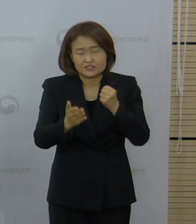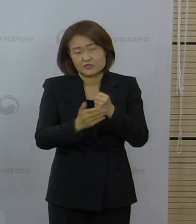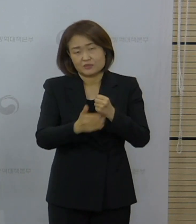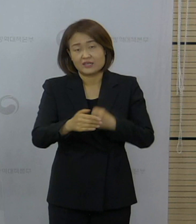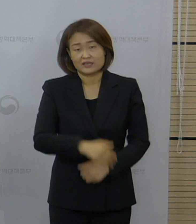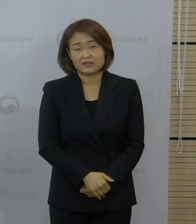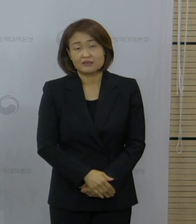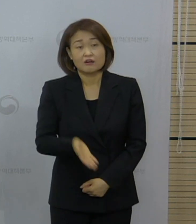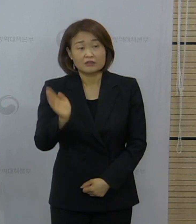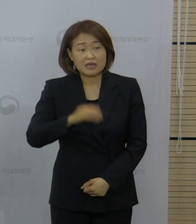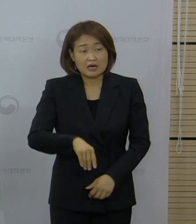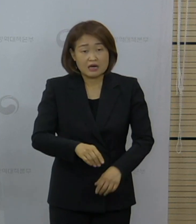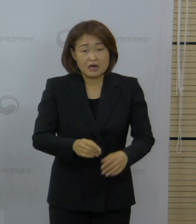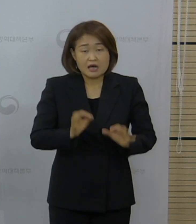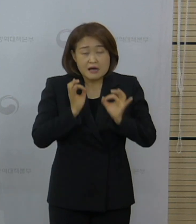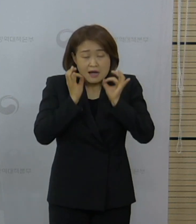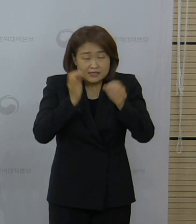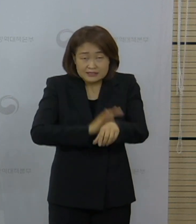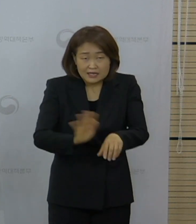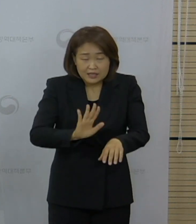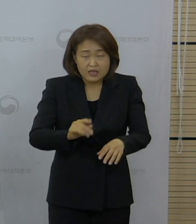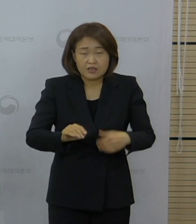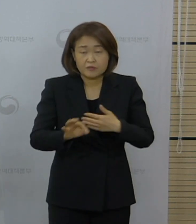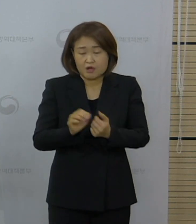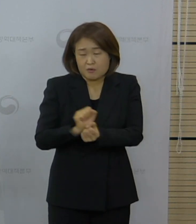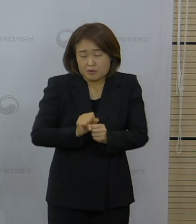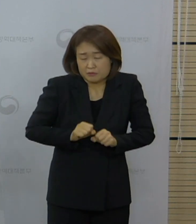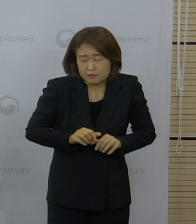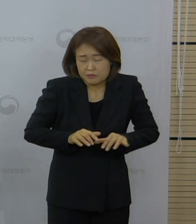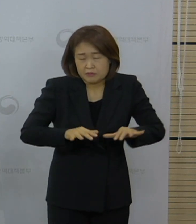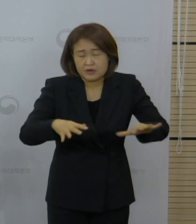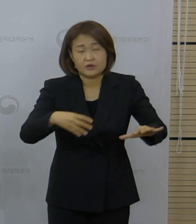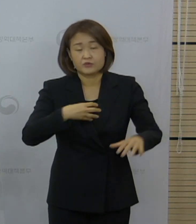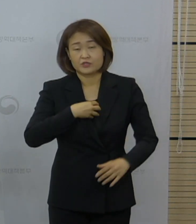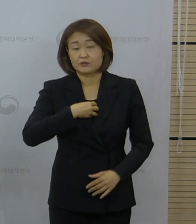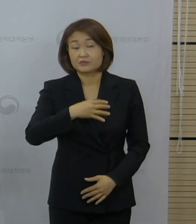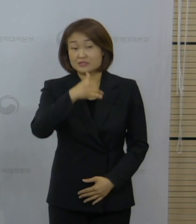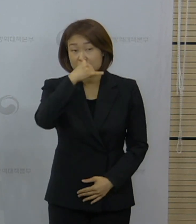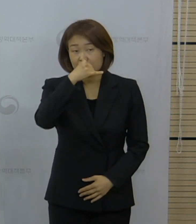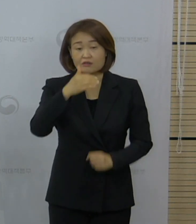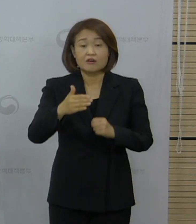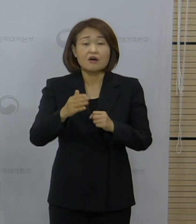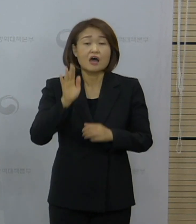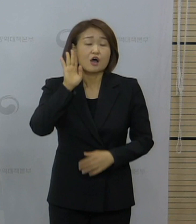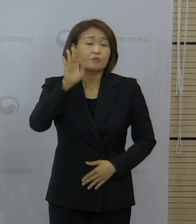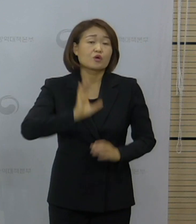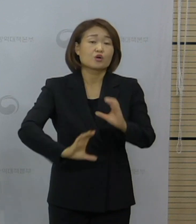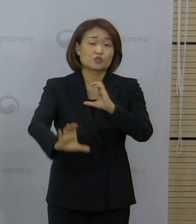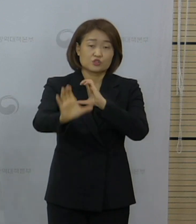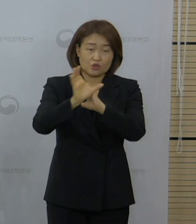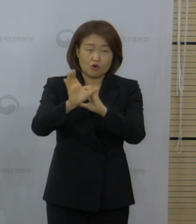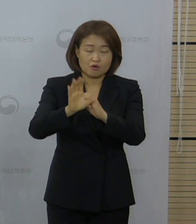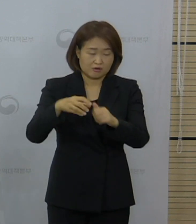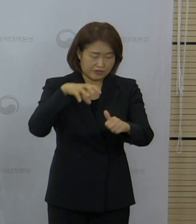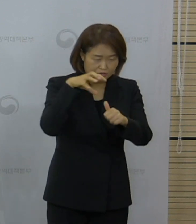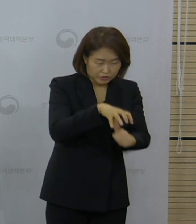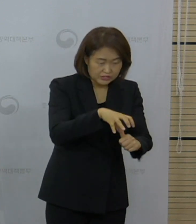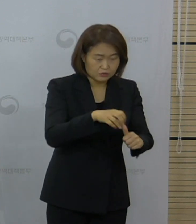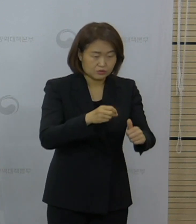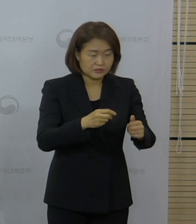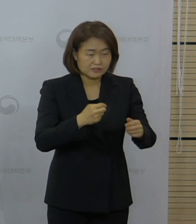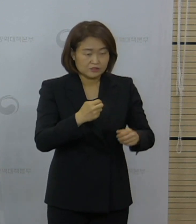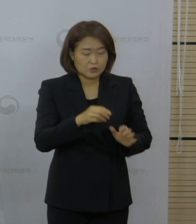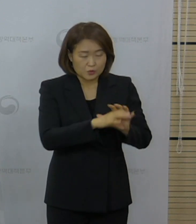판단하고 있고 이를 위해서 좀 더 방역관리에 대한 강화 즉 경리라든가 아니면 검사라든가 이런 쪽을 더